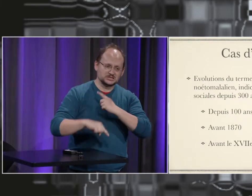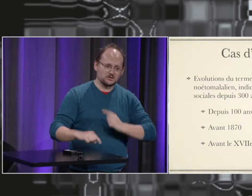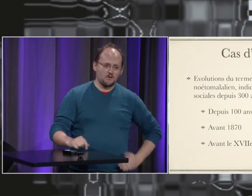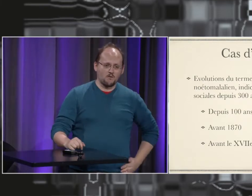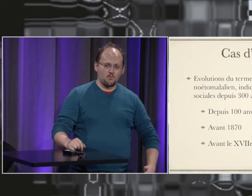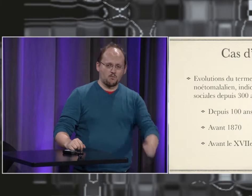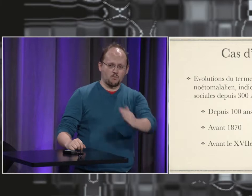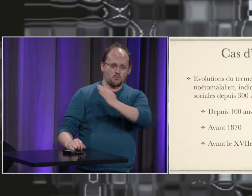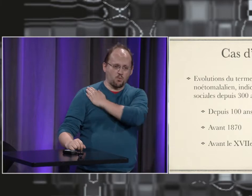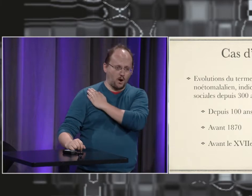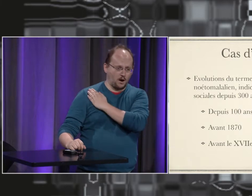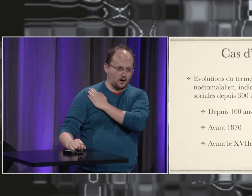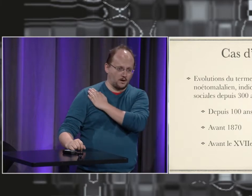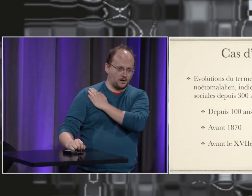avant 1870 on le faisait comme ça